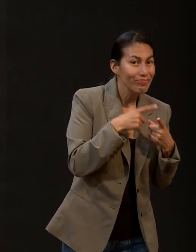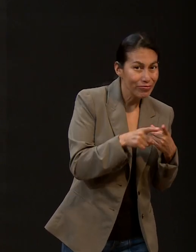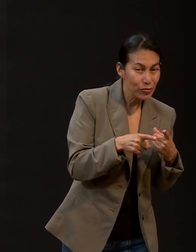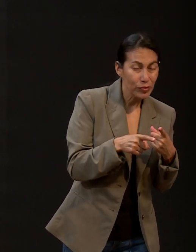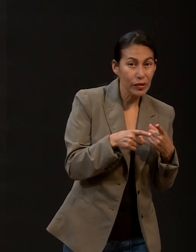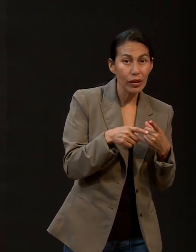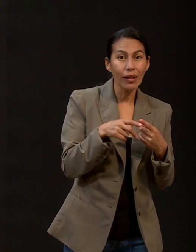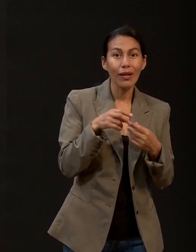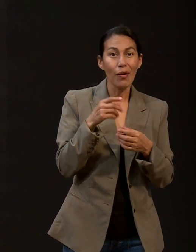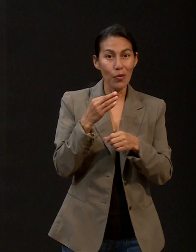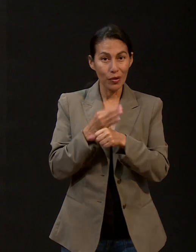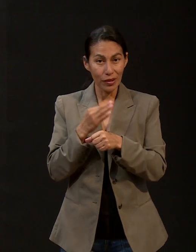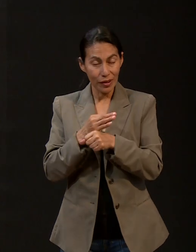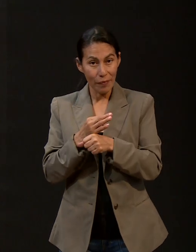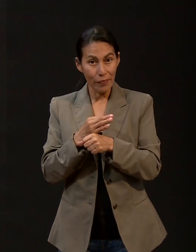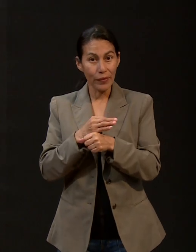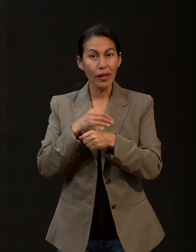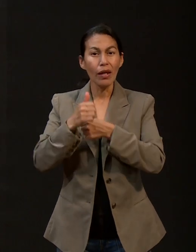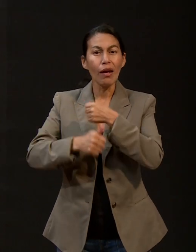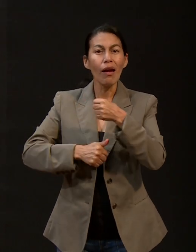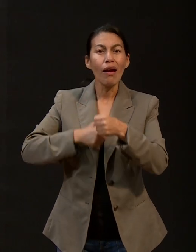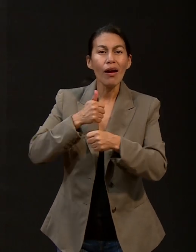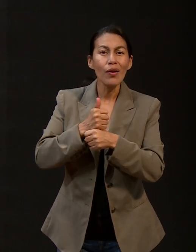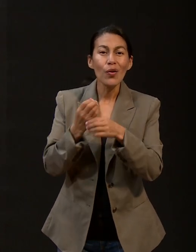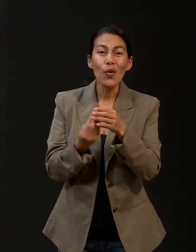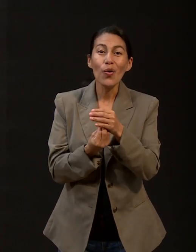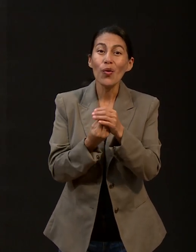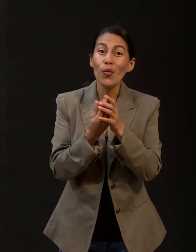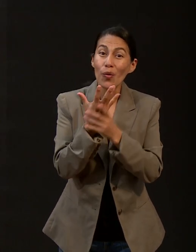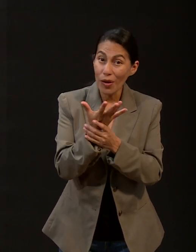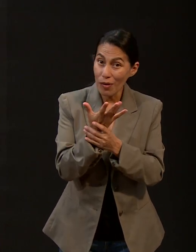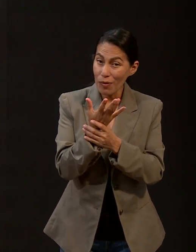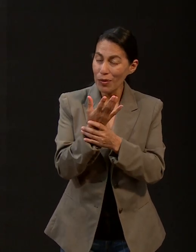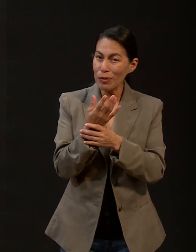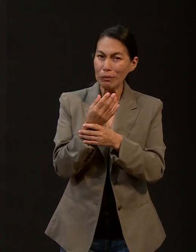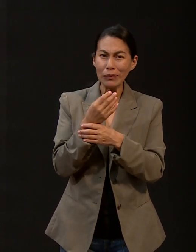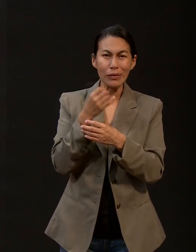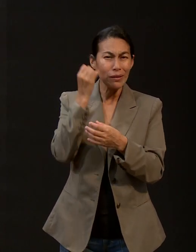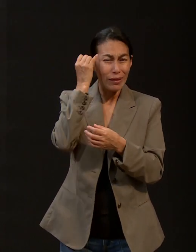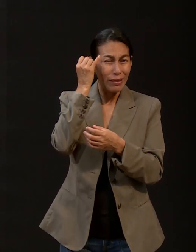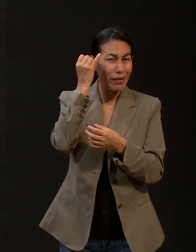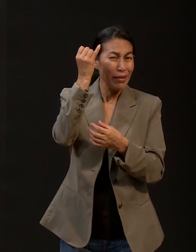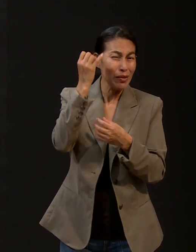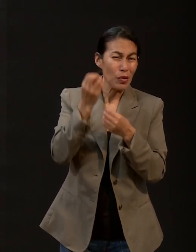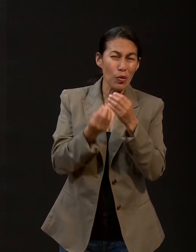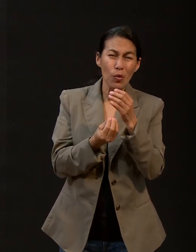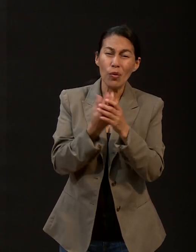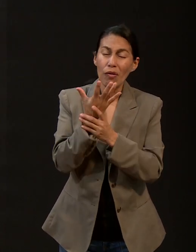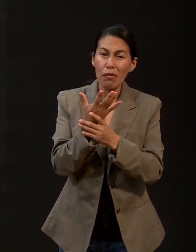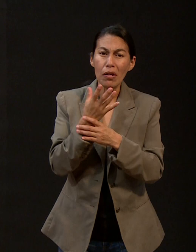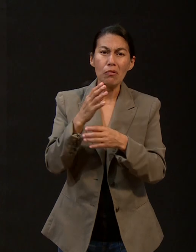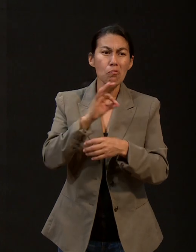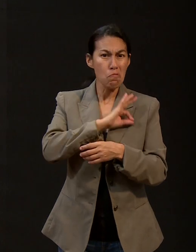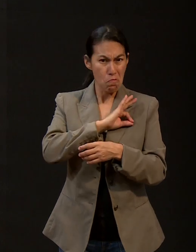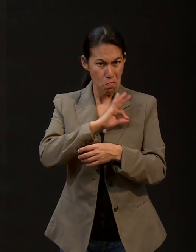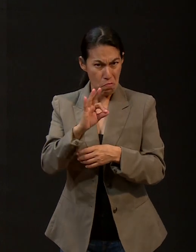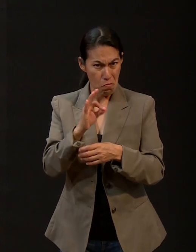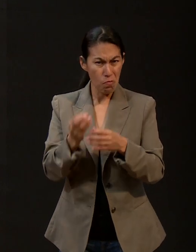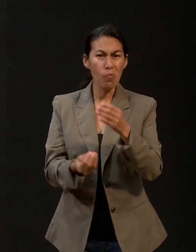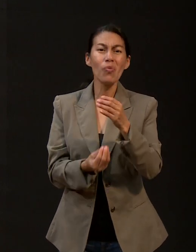Hoy iniciamos o estamos iniciando un nuevo año con nuevas posibilidades, infinitas posibilidades,